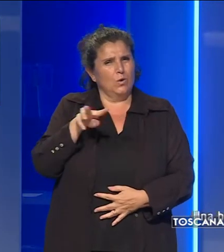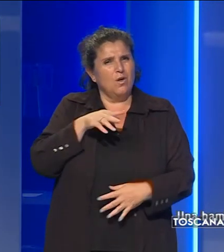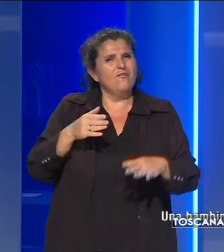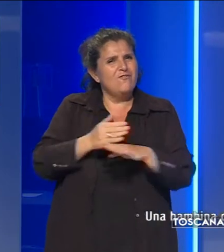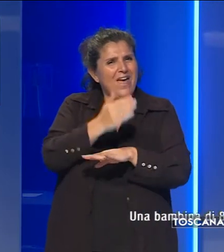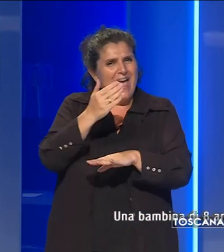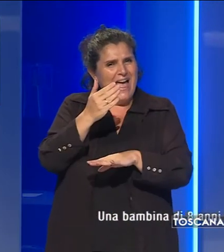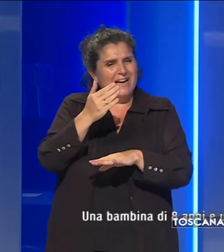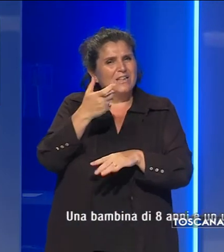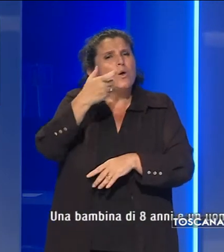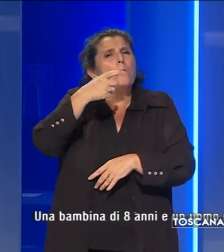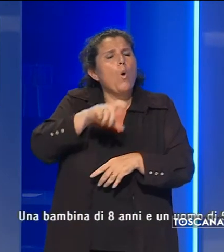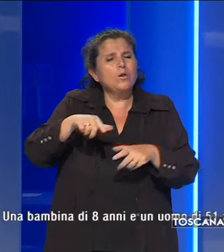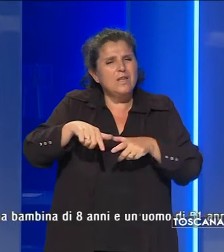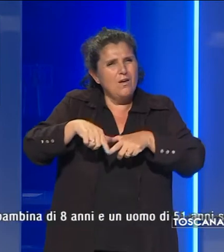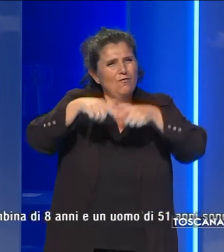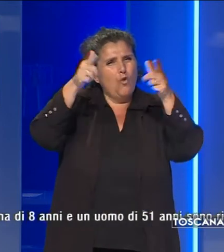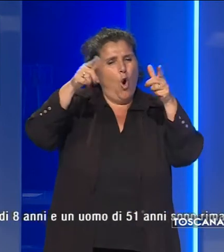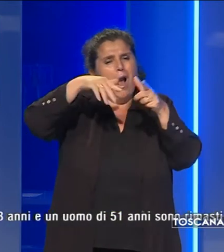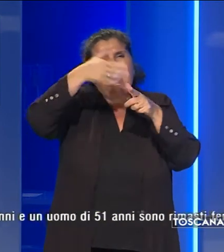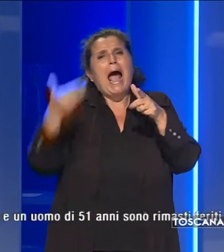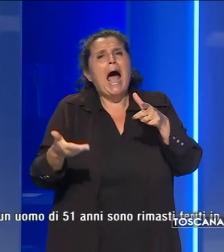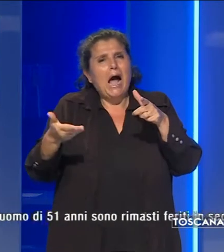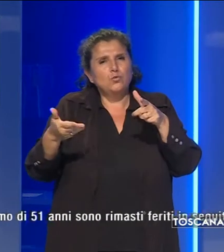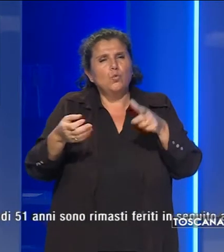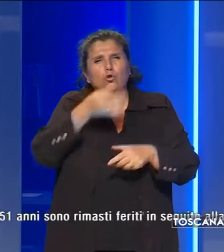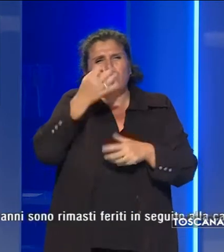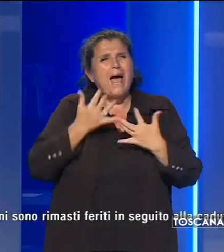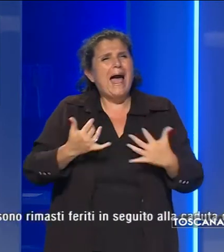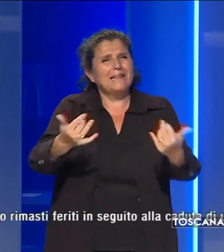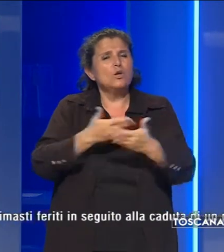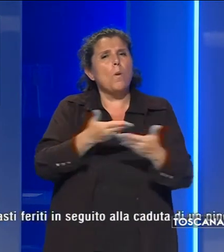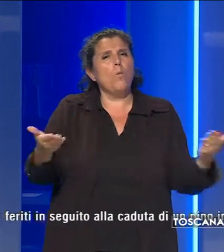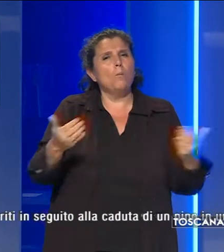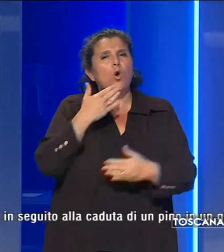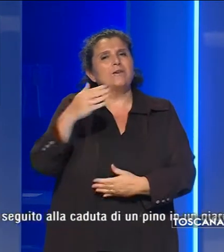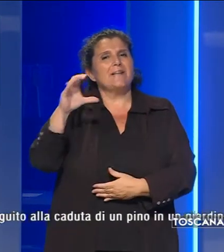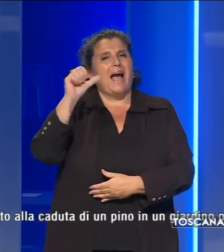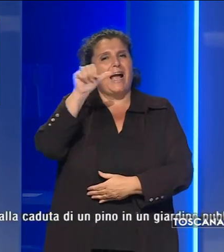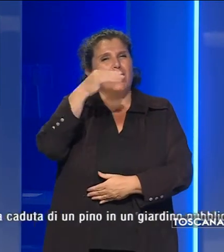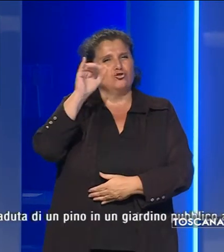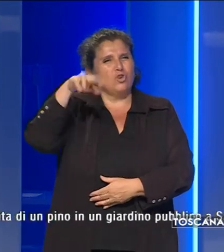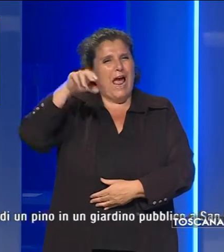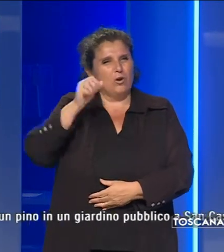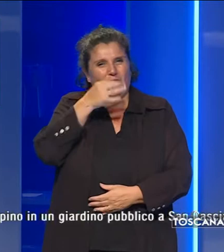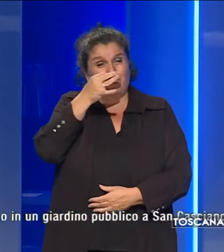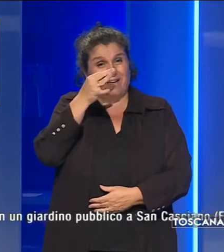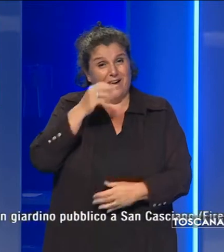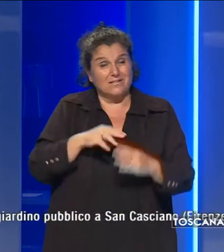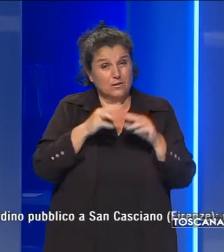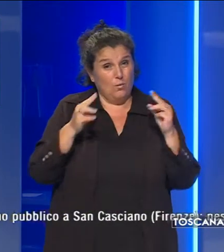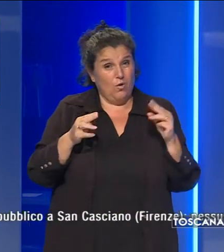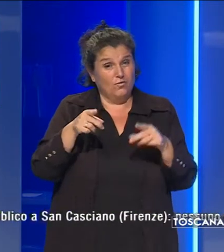feriti in seguito alla caduta di un pino in un giardino pubblico a San Casciano, in provincia di Firenze.